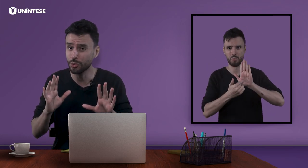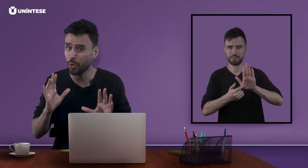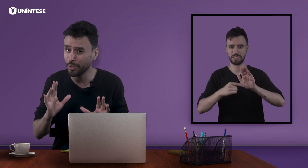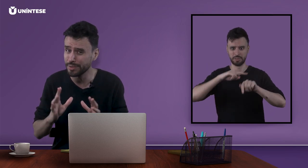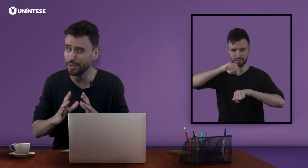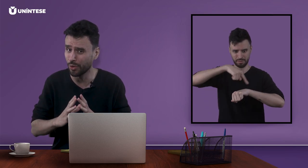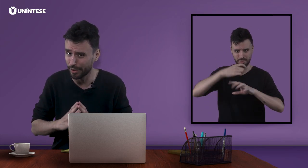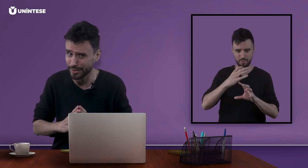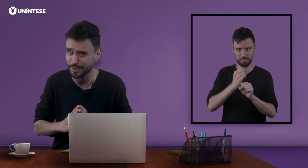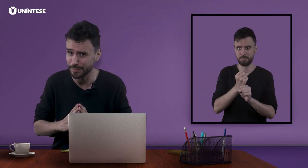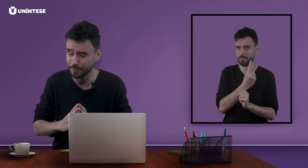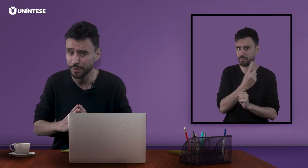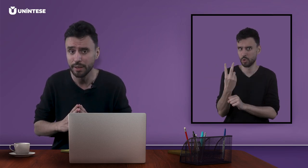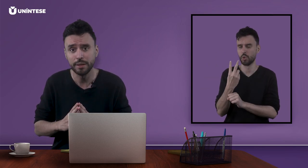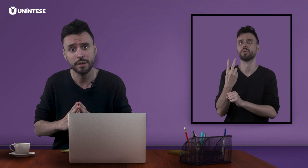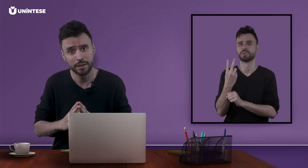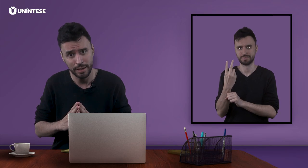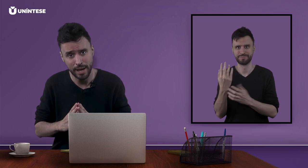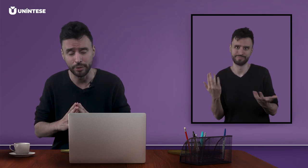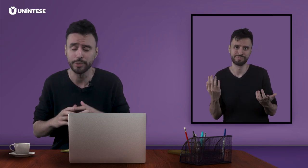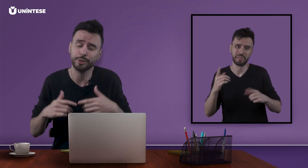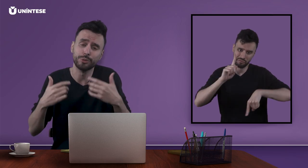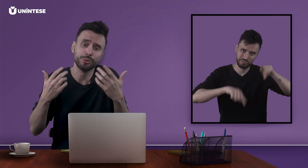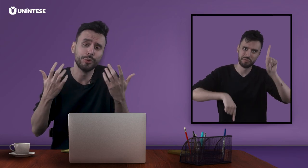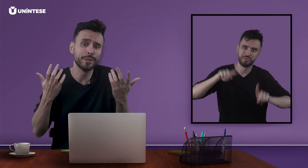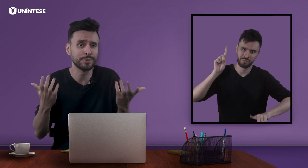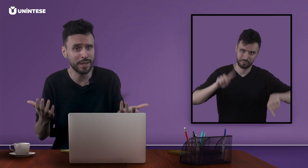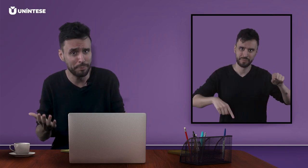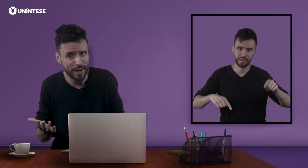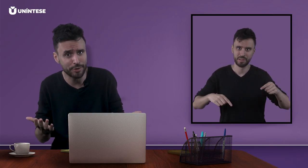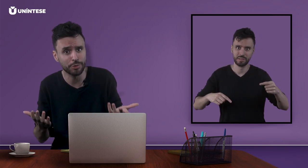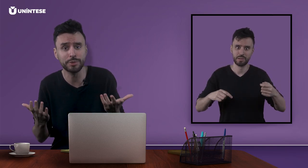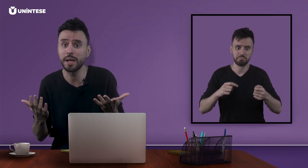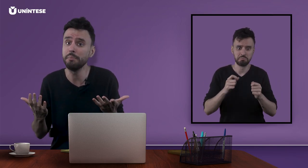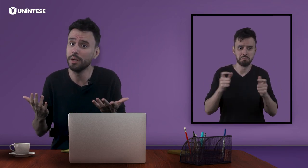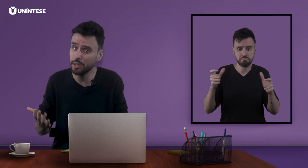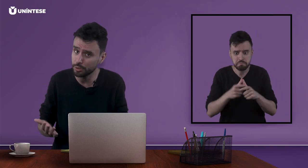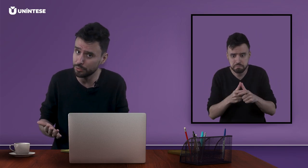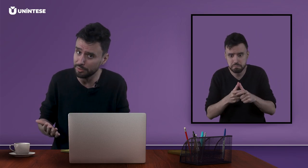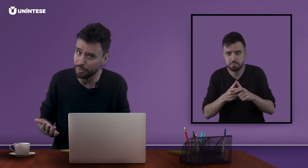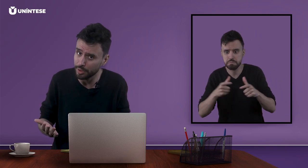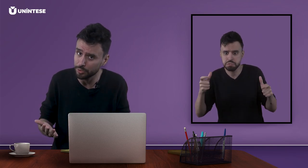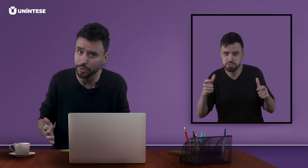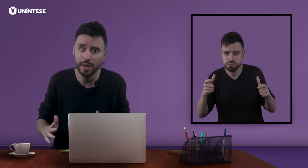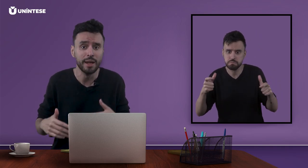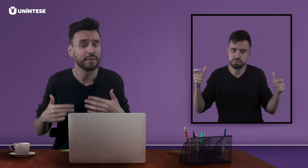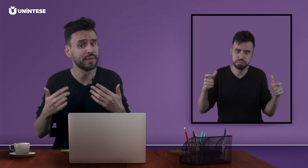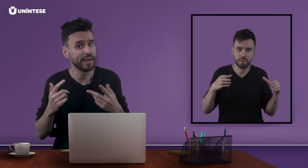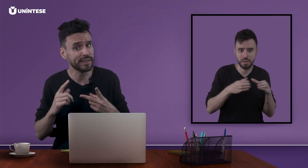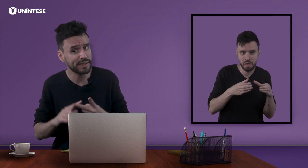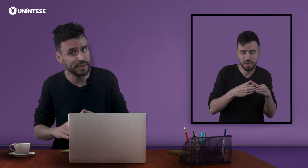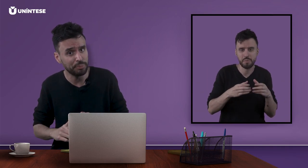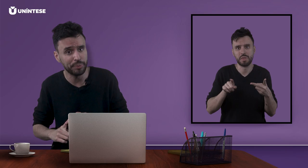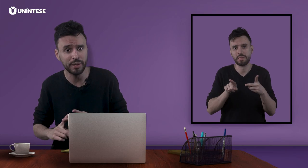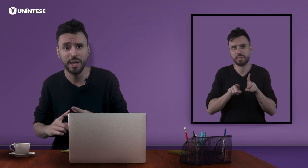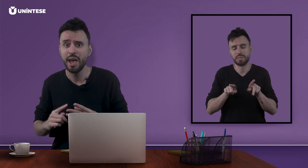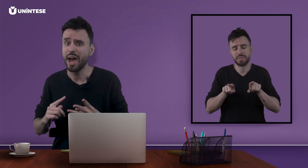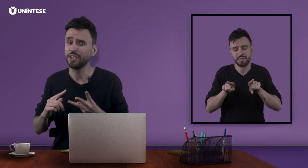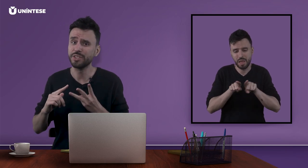12 horas. Claro que tudo isso depende do tamanho do evento, da equipe, as